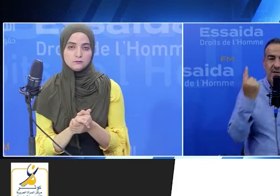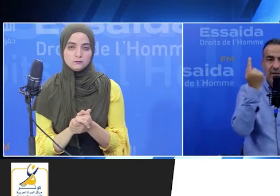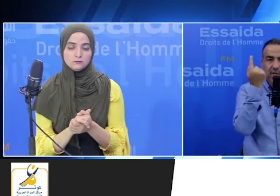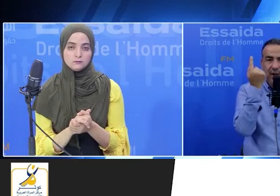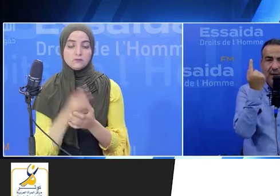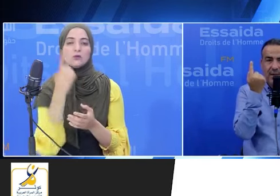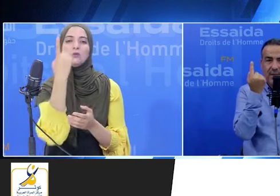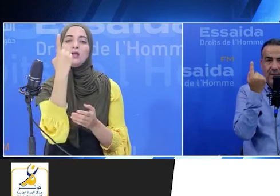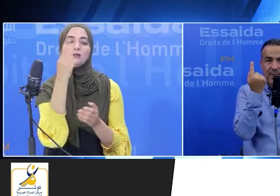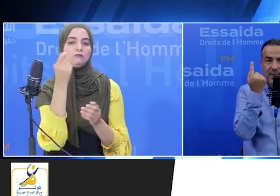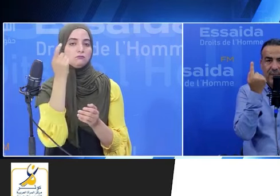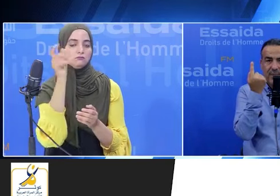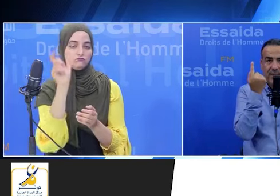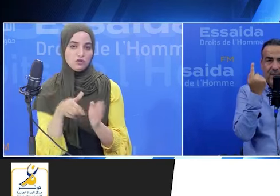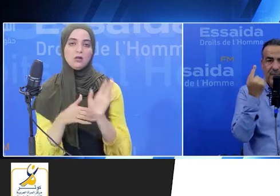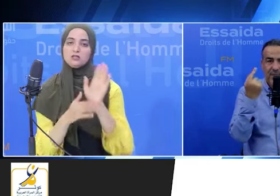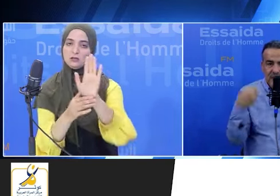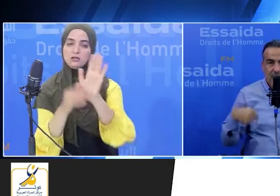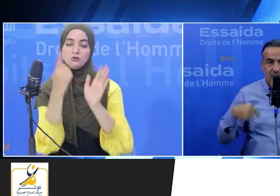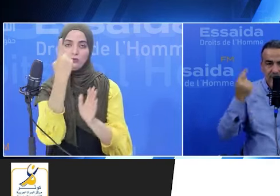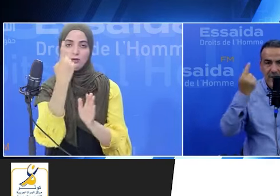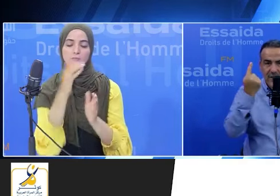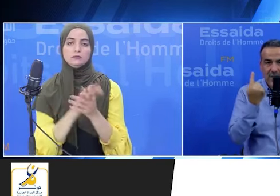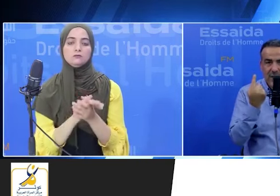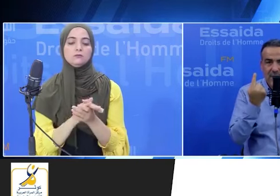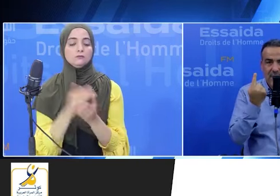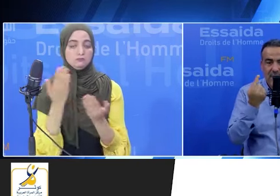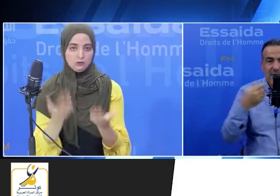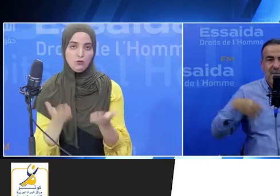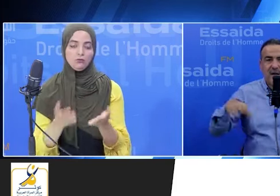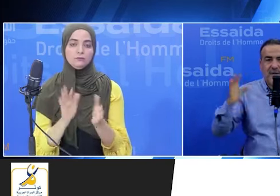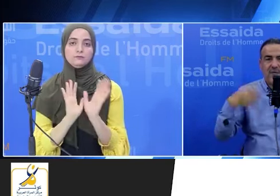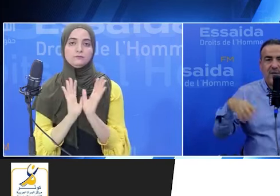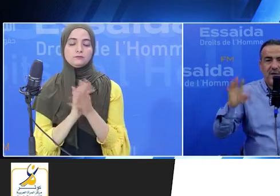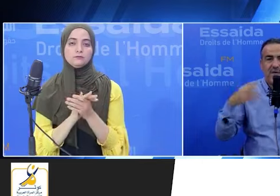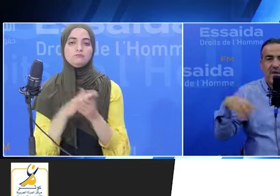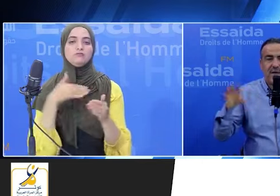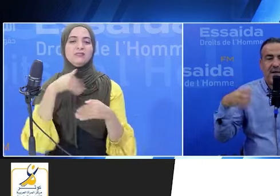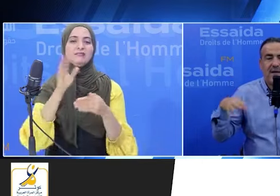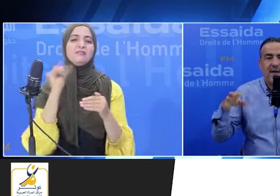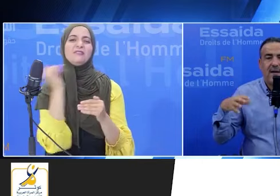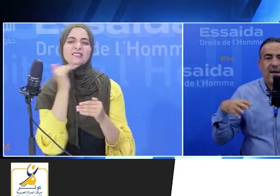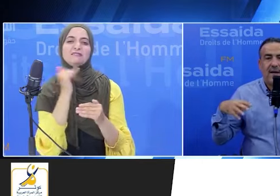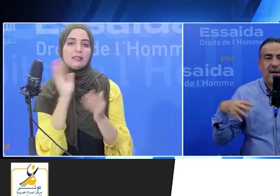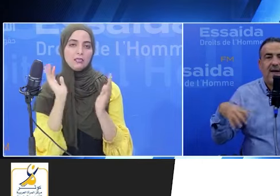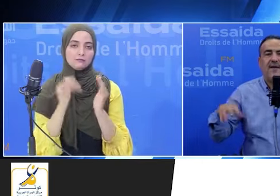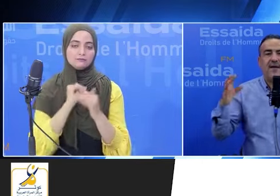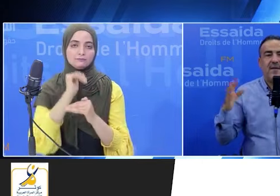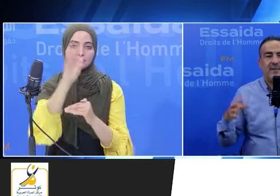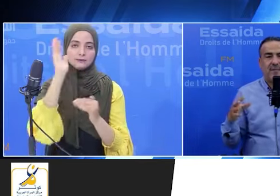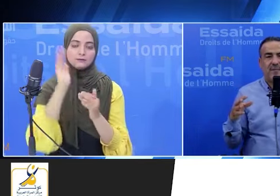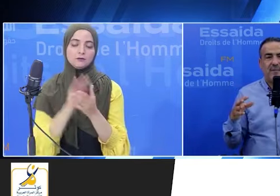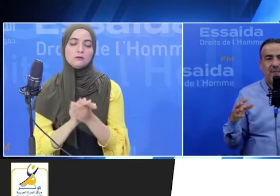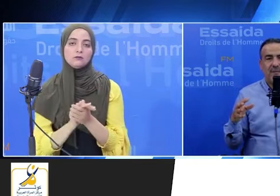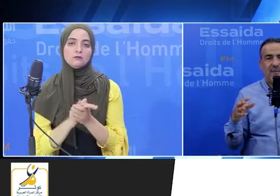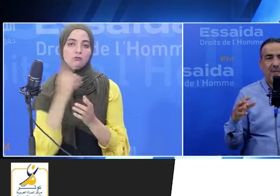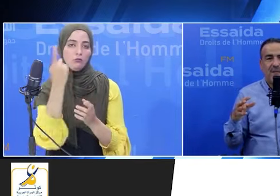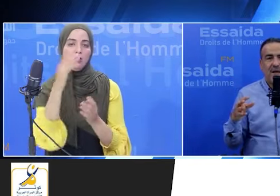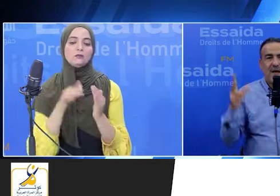متراشخوا فيهم واحد برك منتوق منتوق متراشخوا فيهم واحد برك أذيكم متعدين دوفيس متعدين آليا